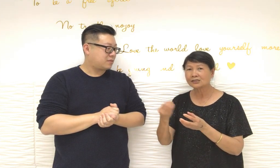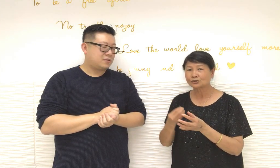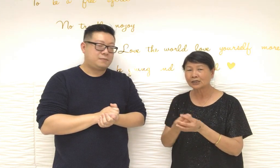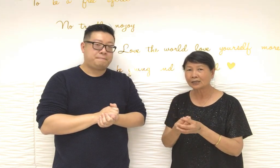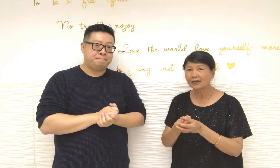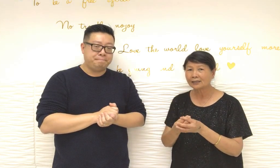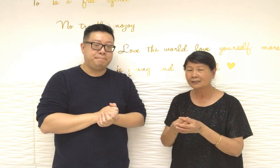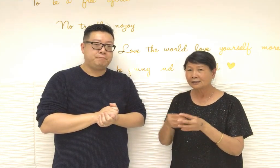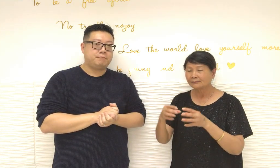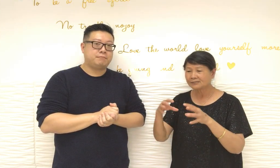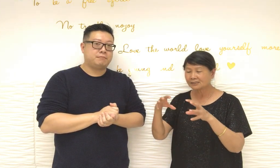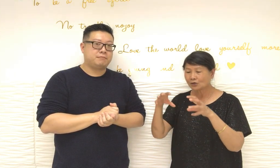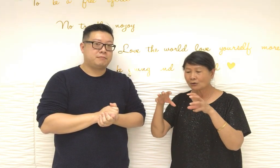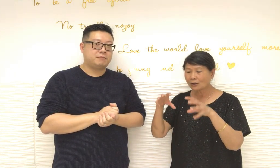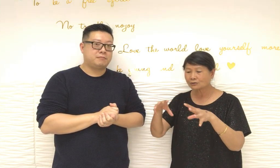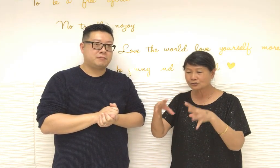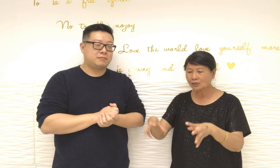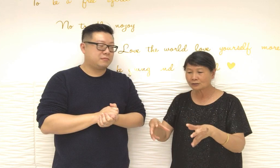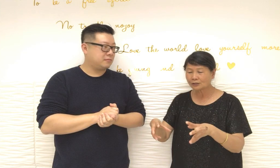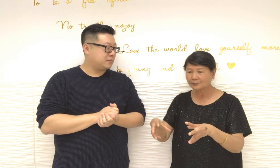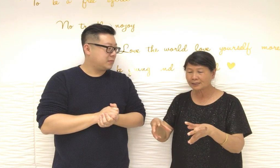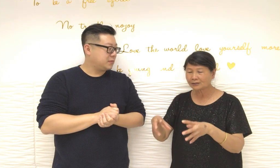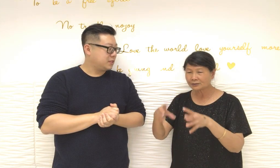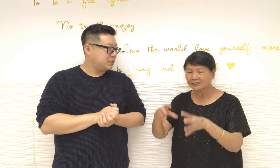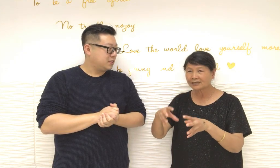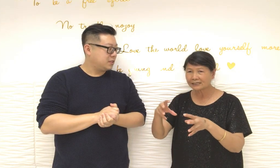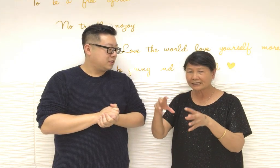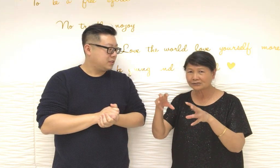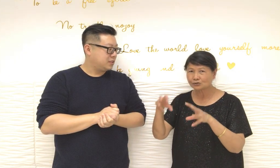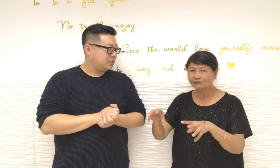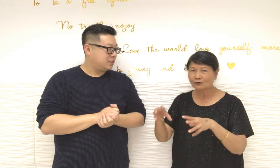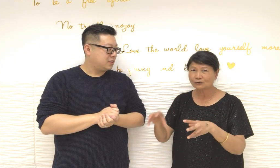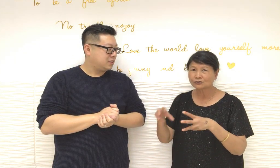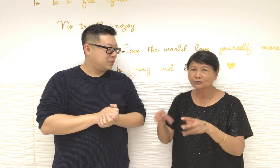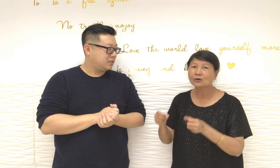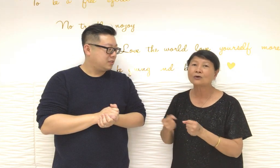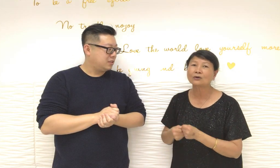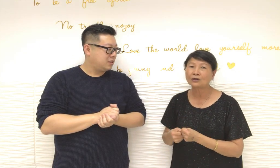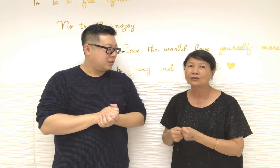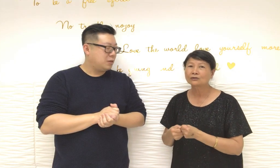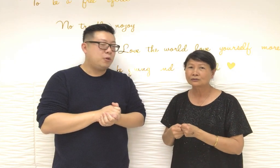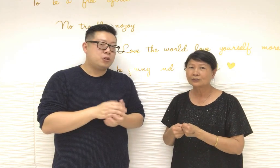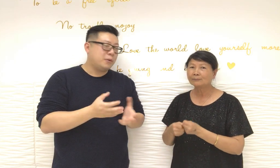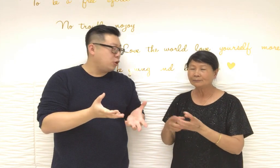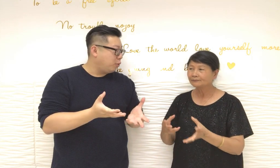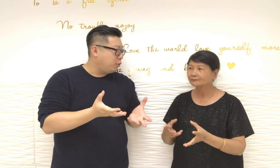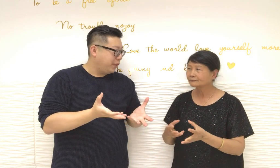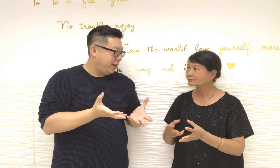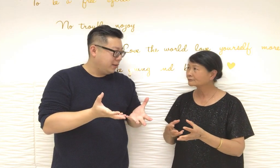決定嗯而那個箱裏面呢我現在呢是越放越多那那個箱裏是最保盤利的